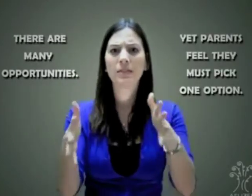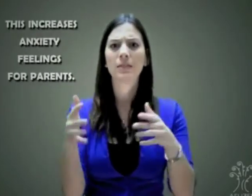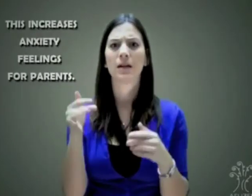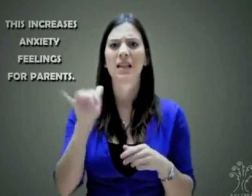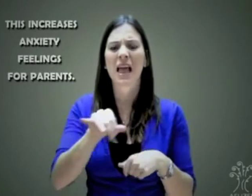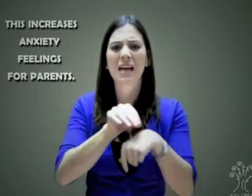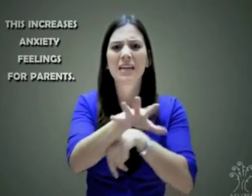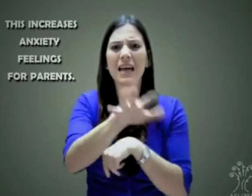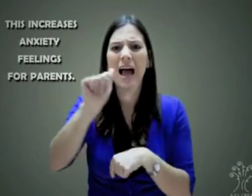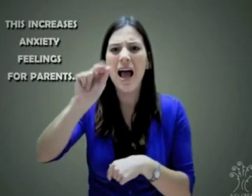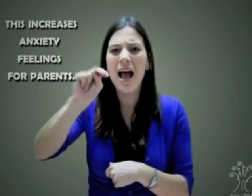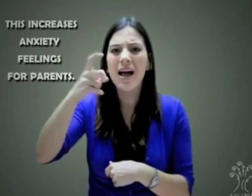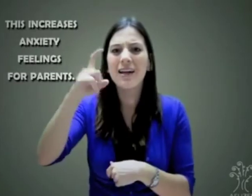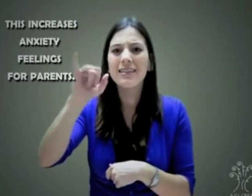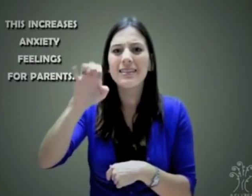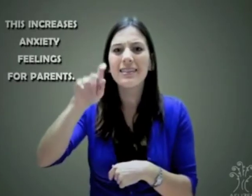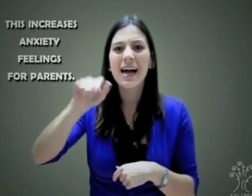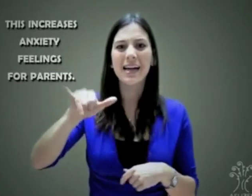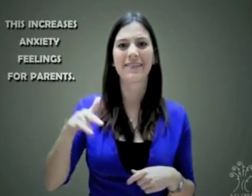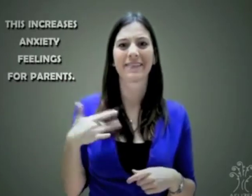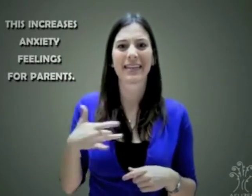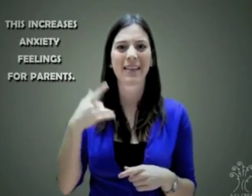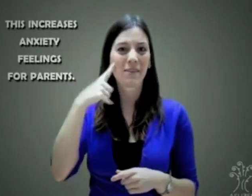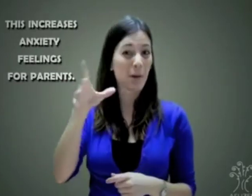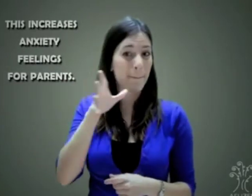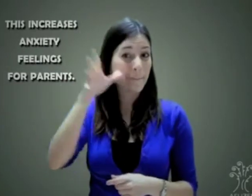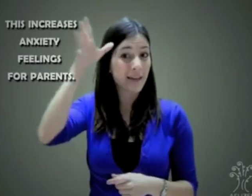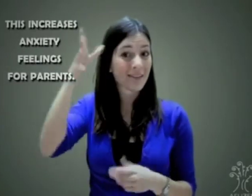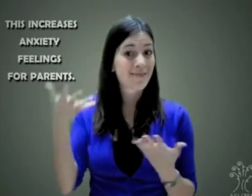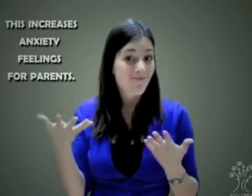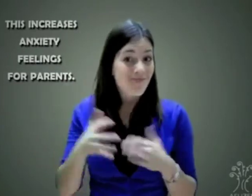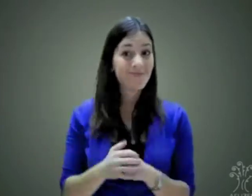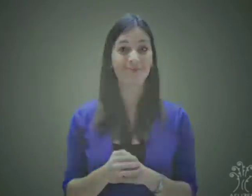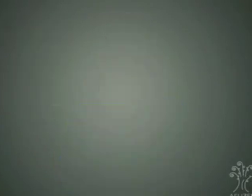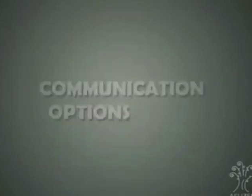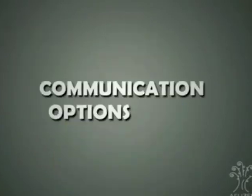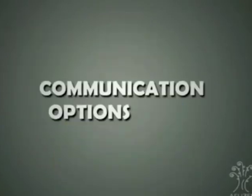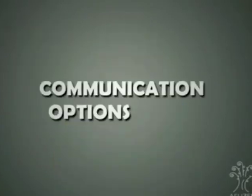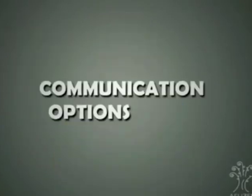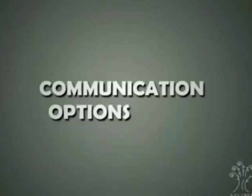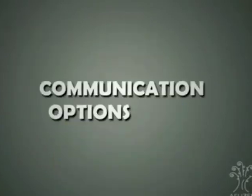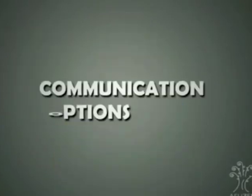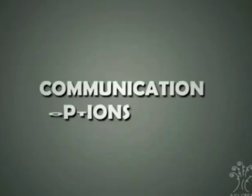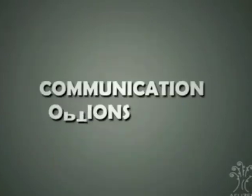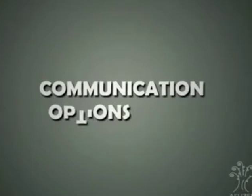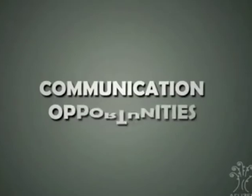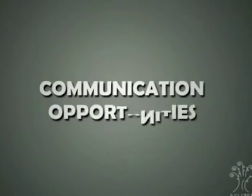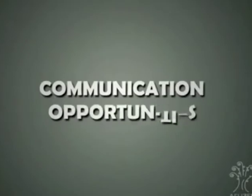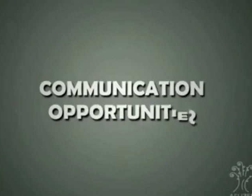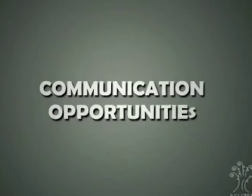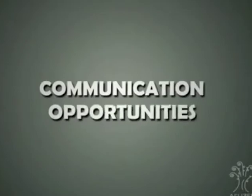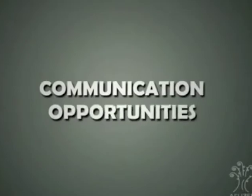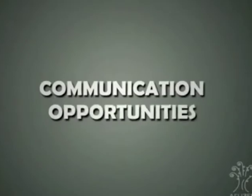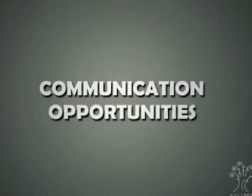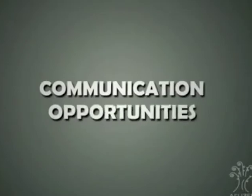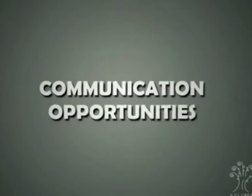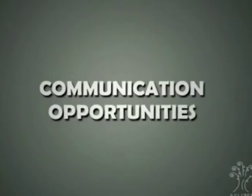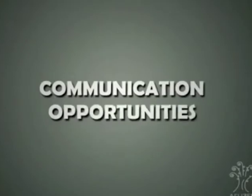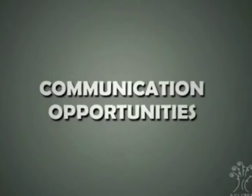señas y hay muchas oportunidades. Sin embargo, los padres se sienten que deben escoger sola una opción. El hospital